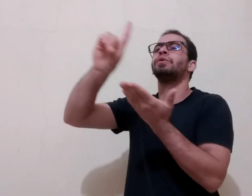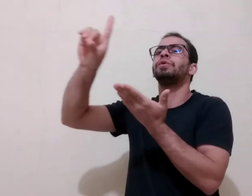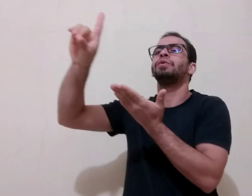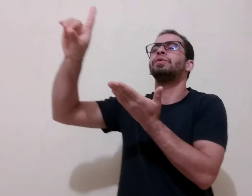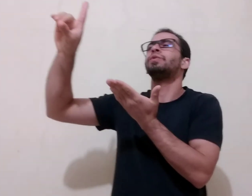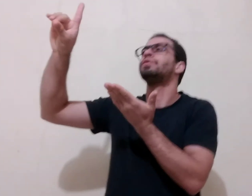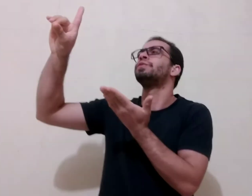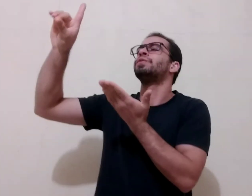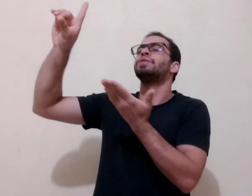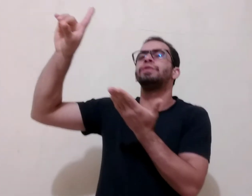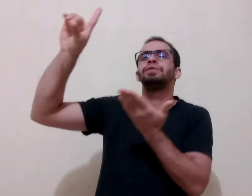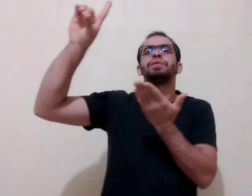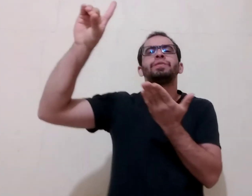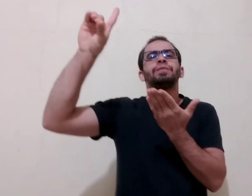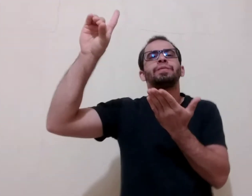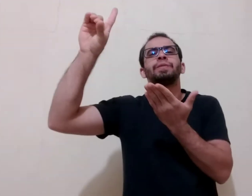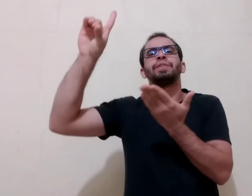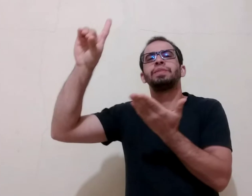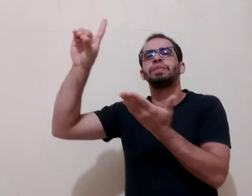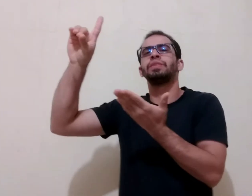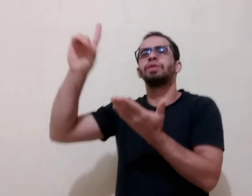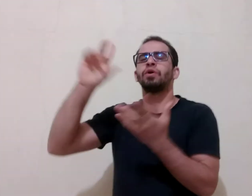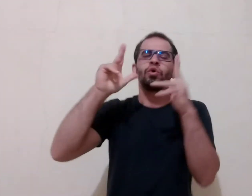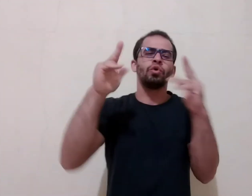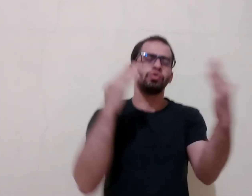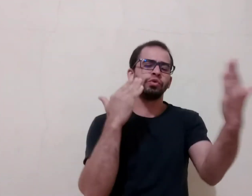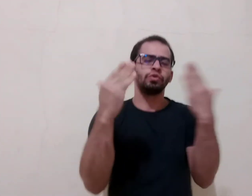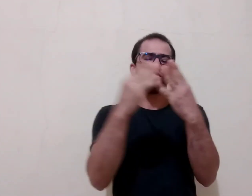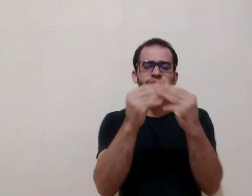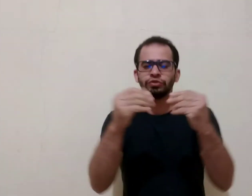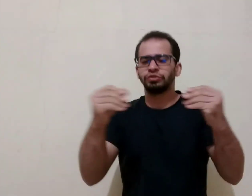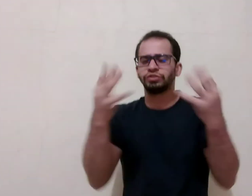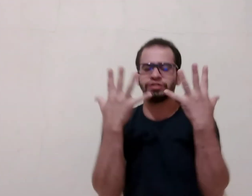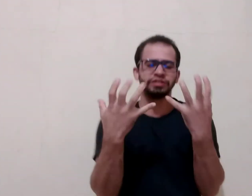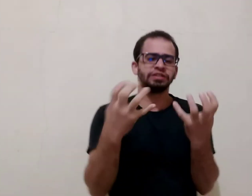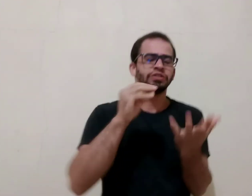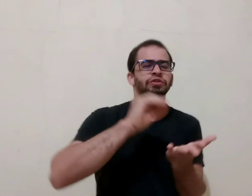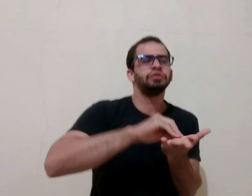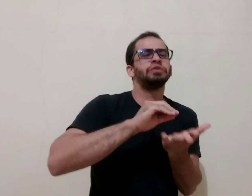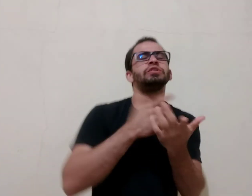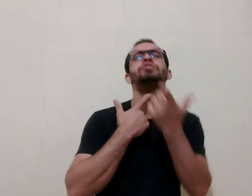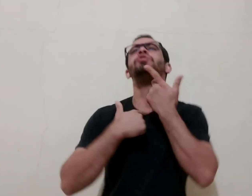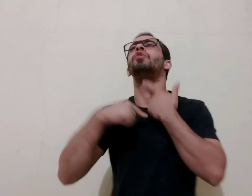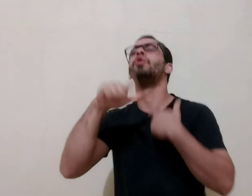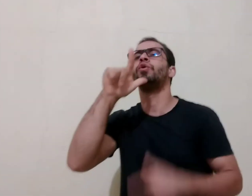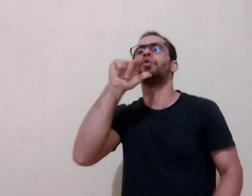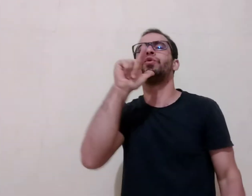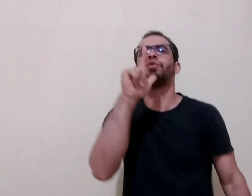de vós Como a terra sedenta, ó meu